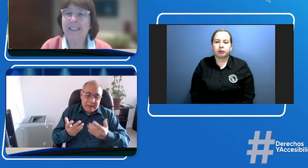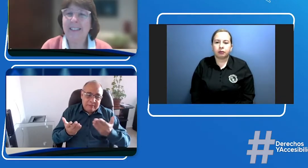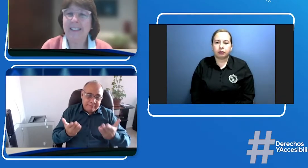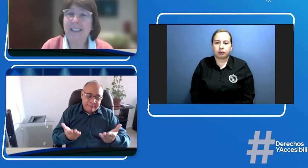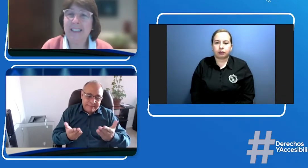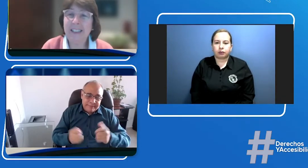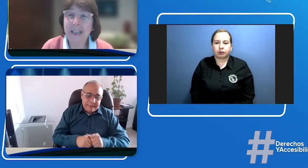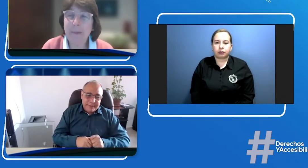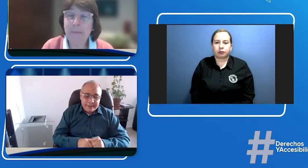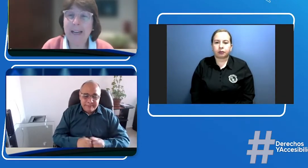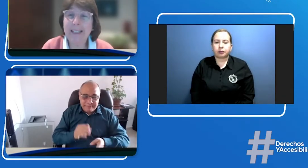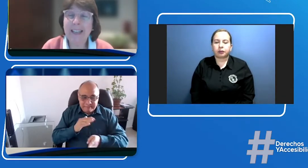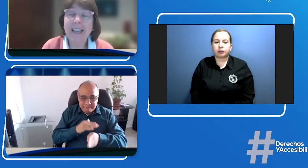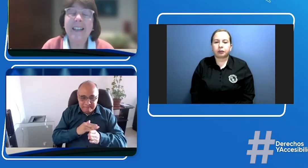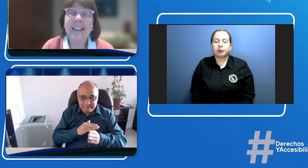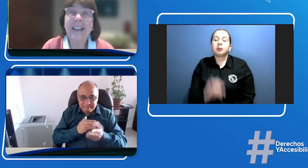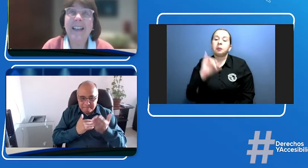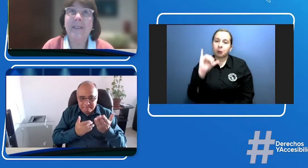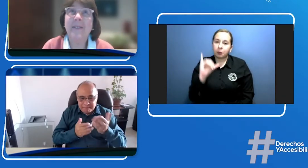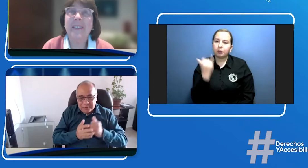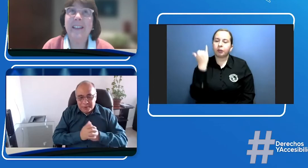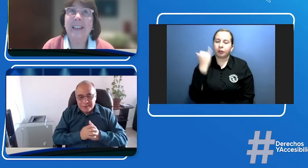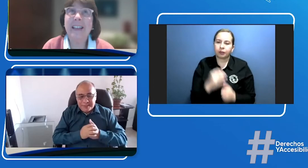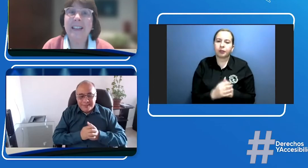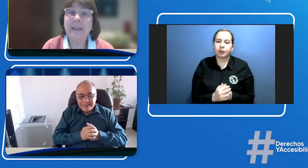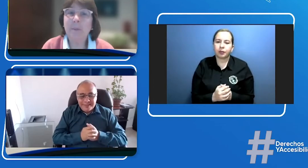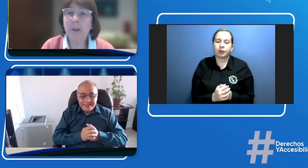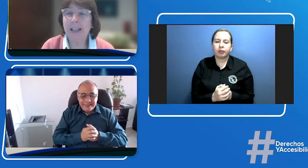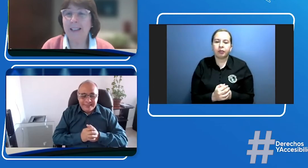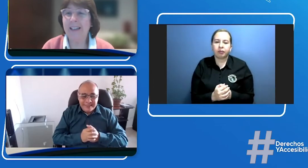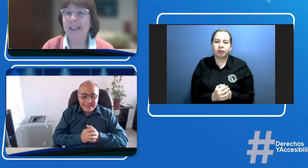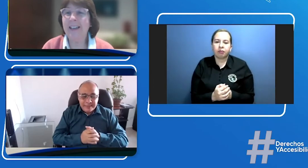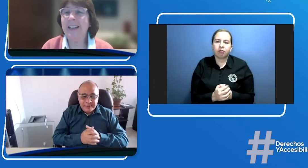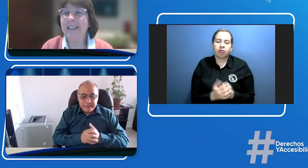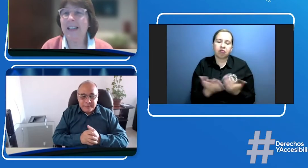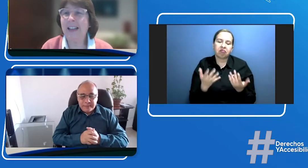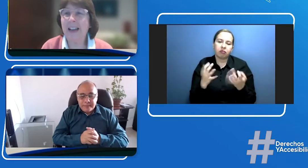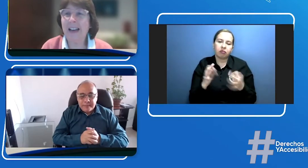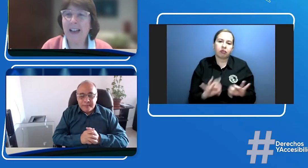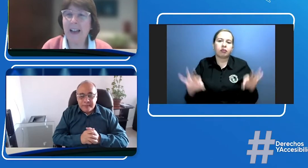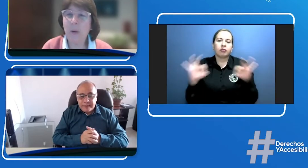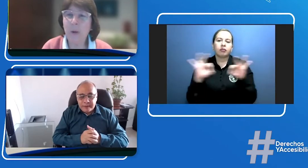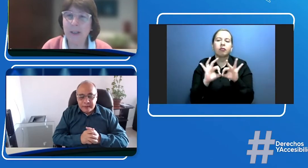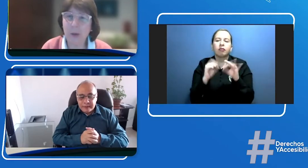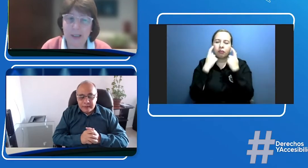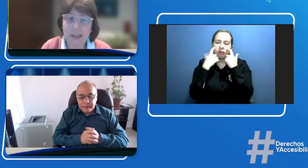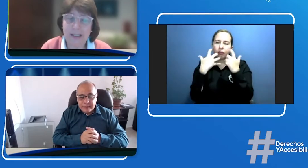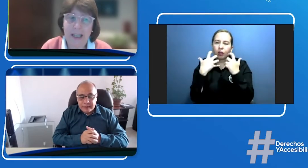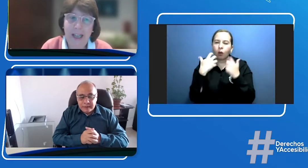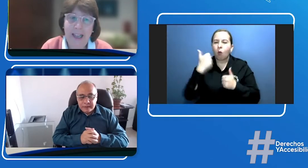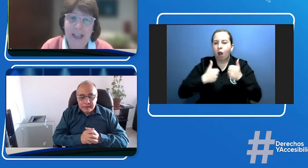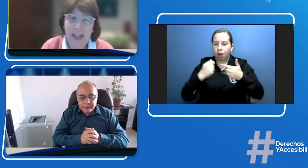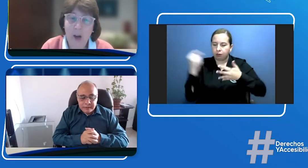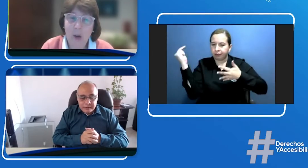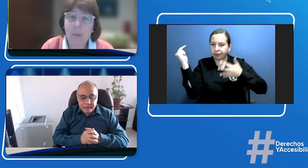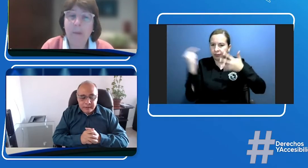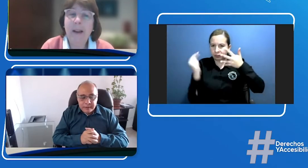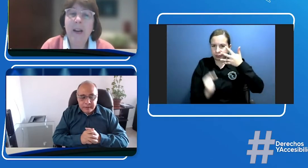Sí, me parece que es importante resaltar algunas cosas. Lo primero